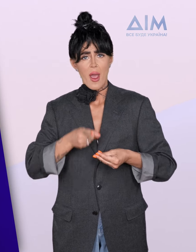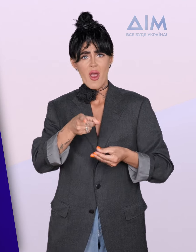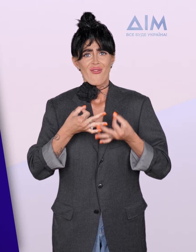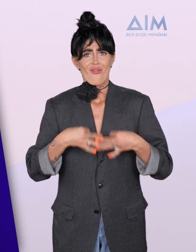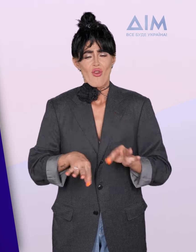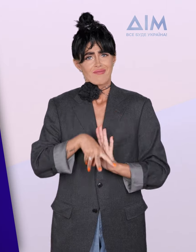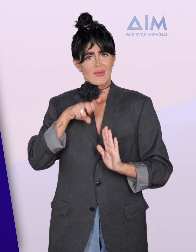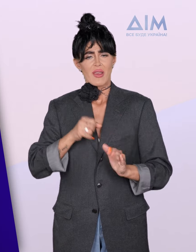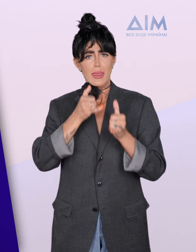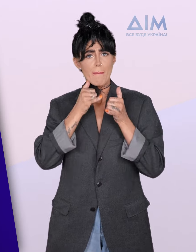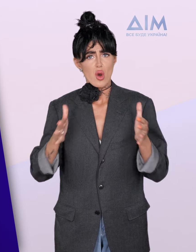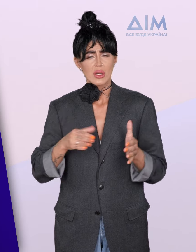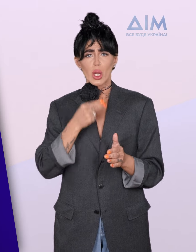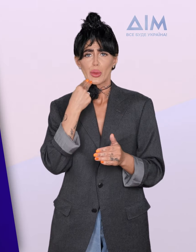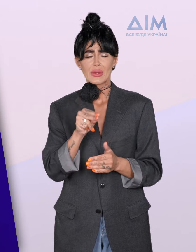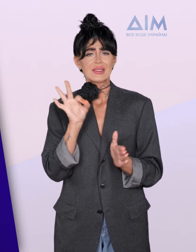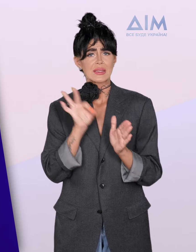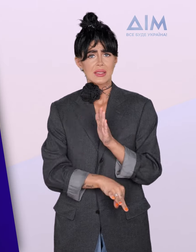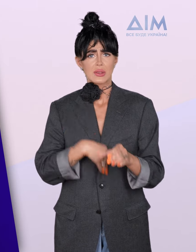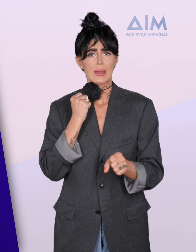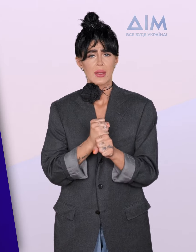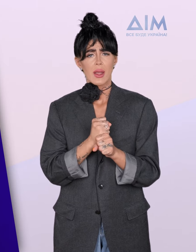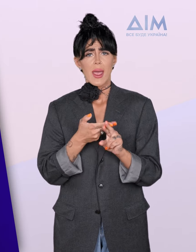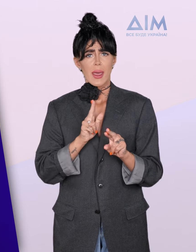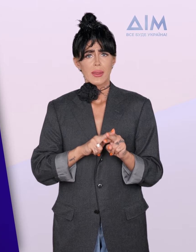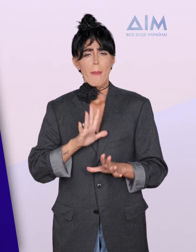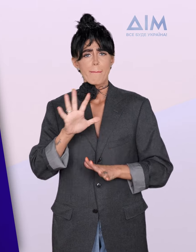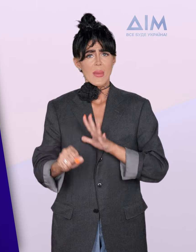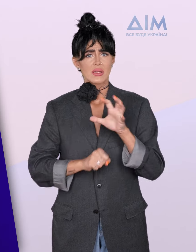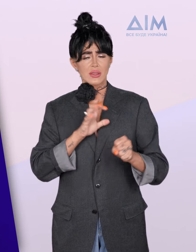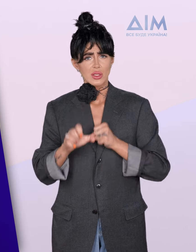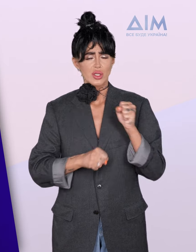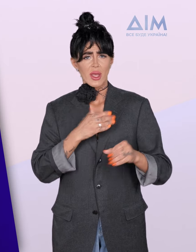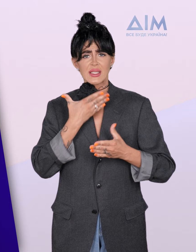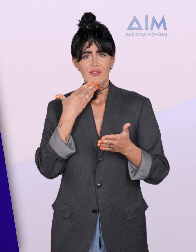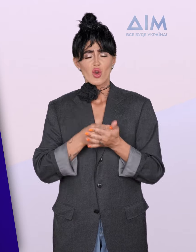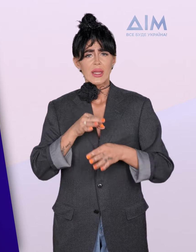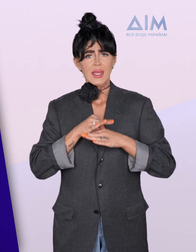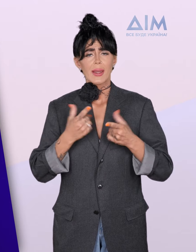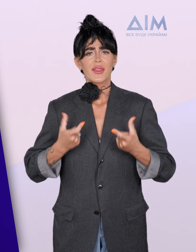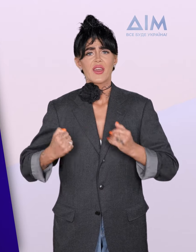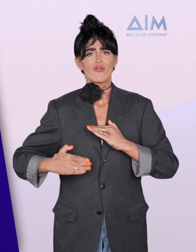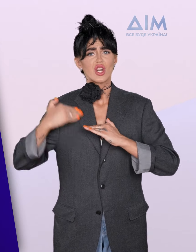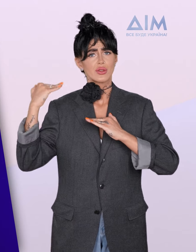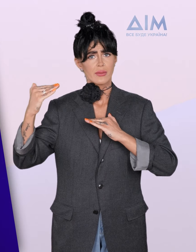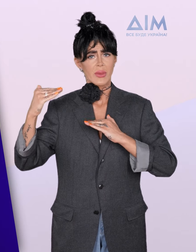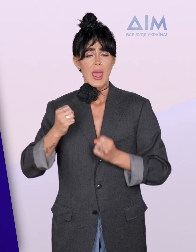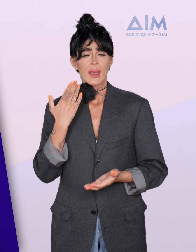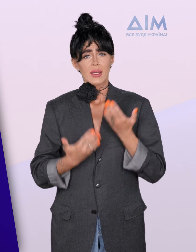змоги, одразу розпочніть масажувати ділянку тіла вище від затисненої частини тіла. Якщо вам вдалося